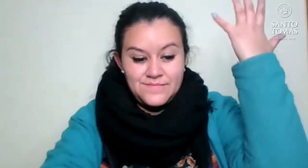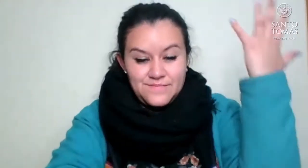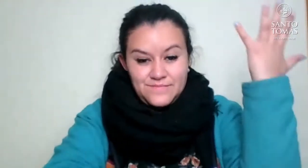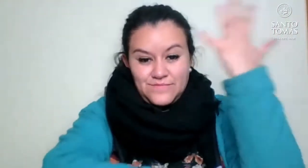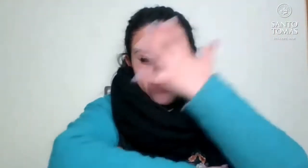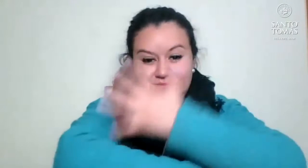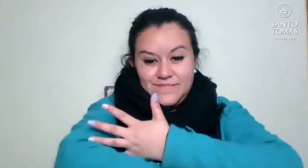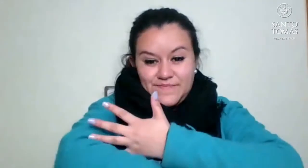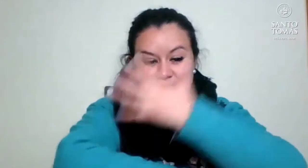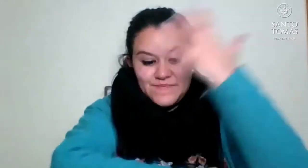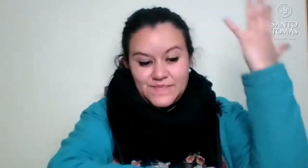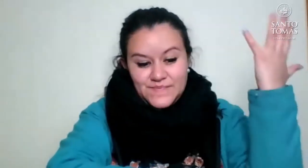Quillota.